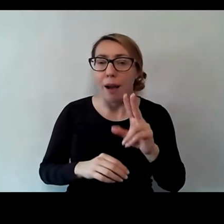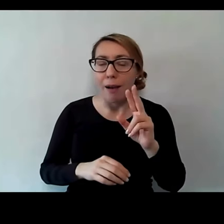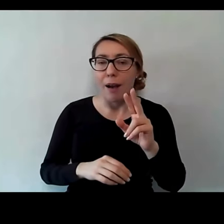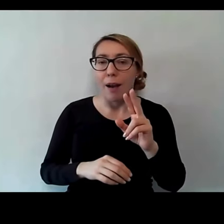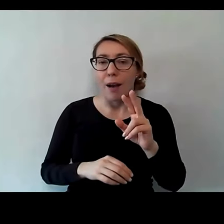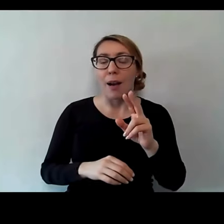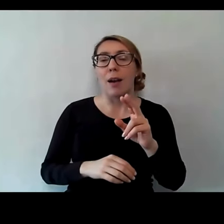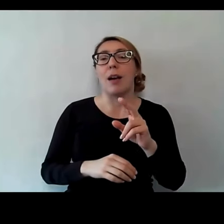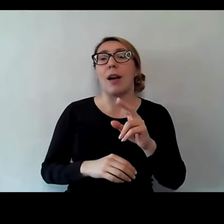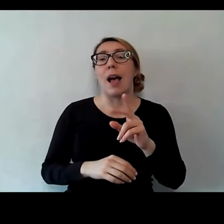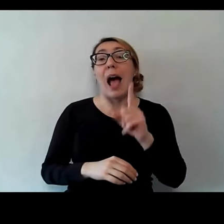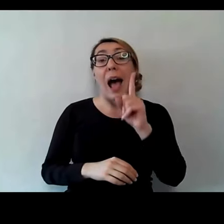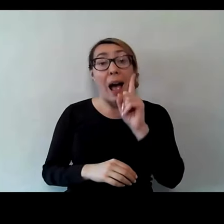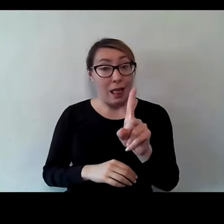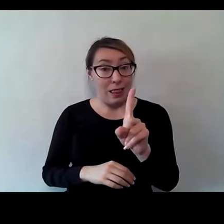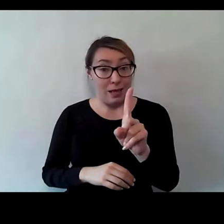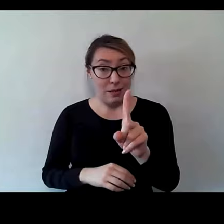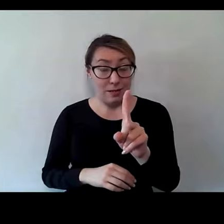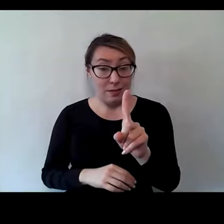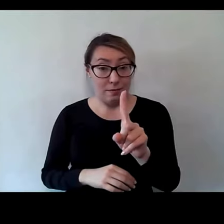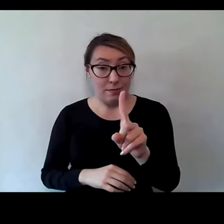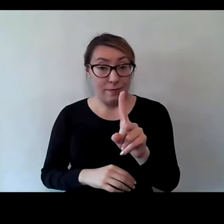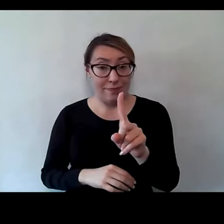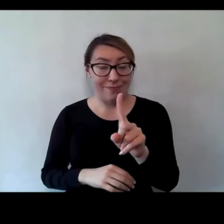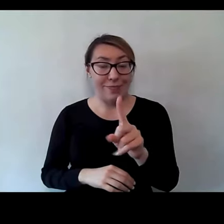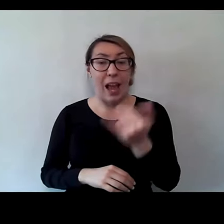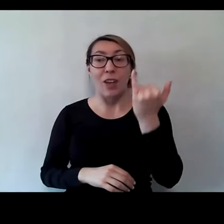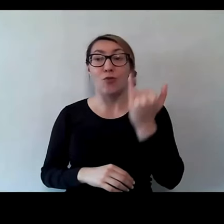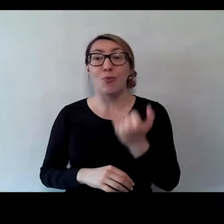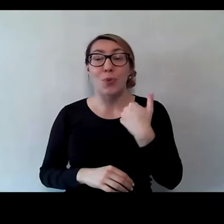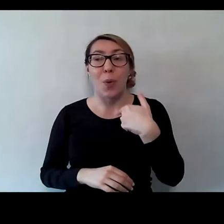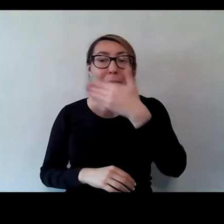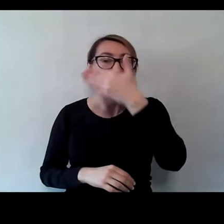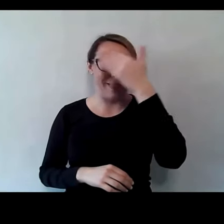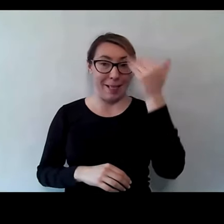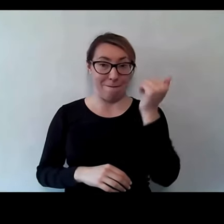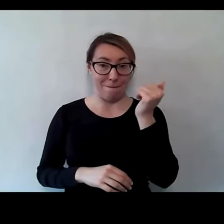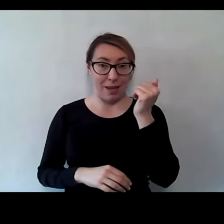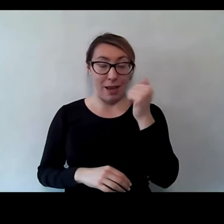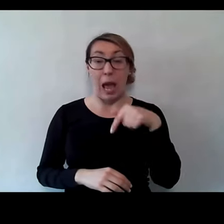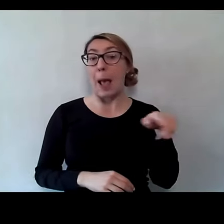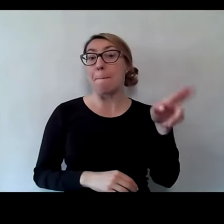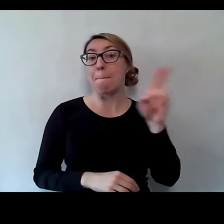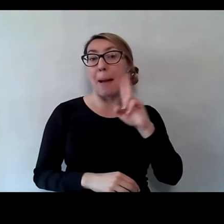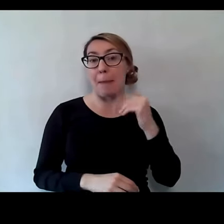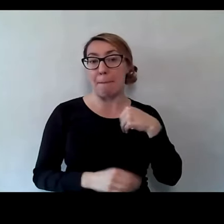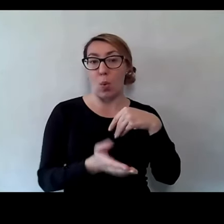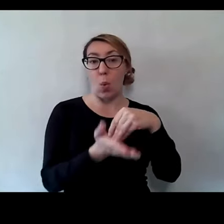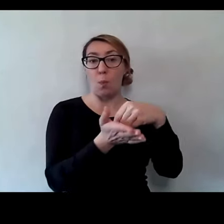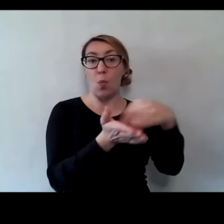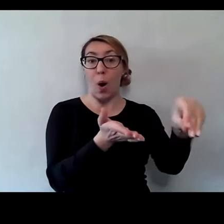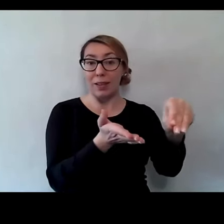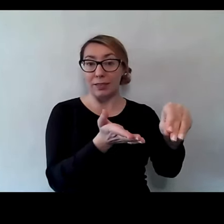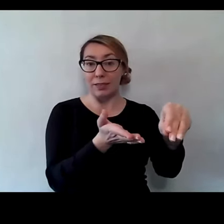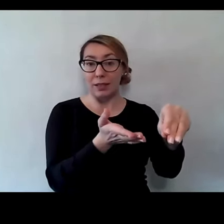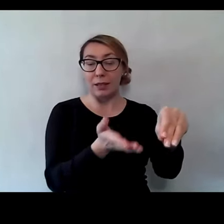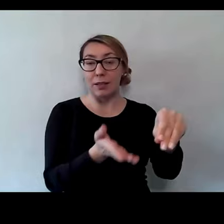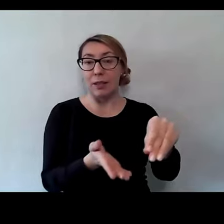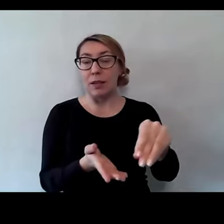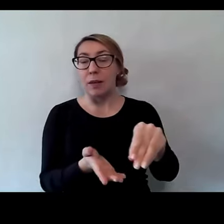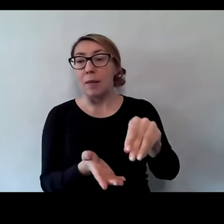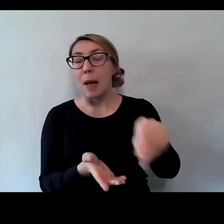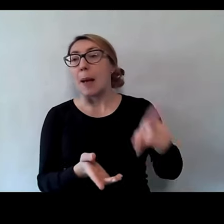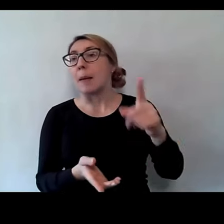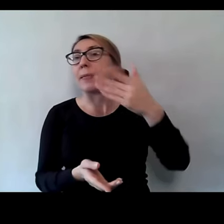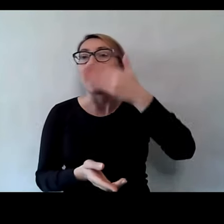przyczynowo-skutkowe, ale ono nie wie, że mamusia zapłaciła. Ono nie wie, że